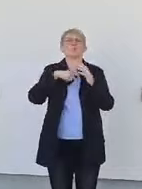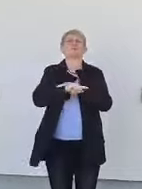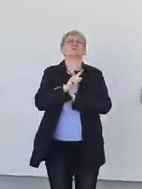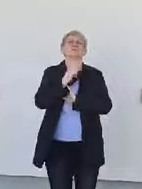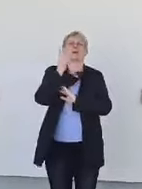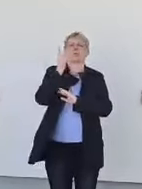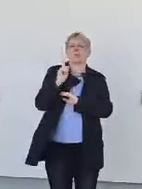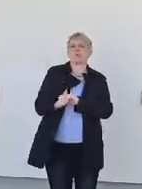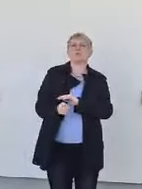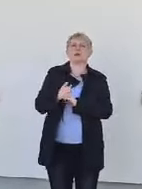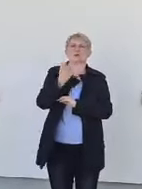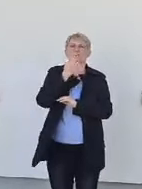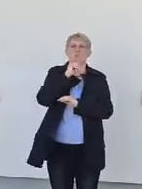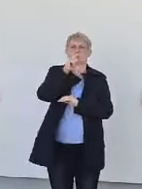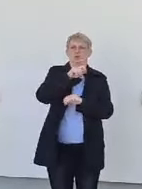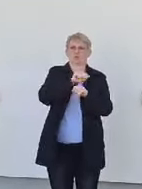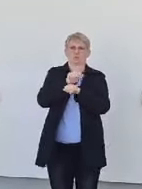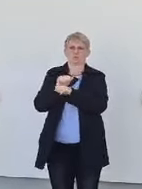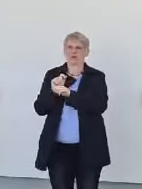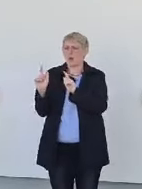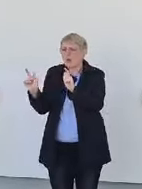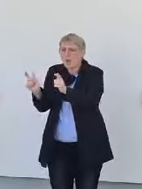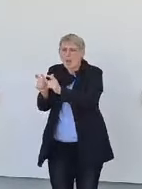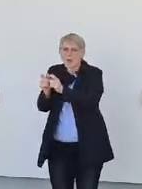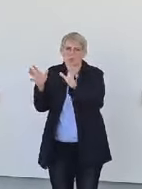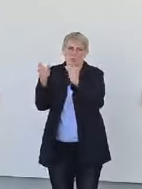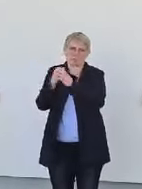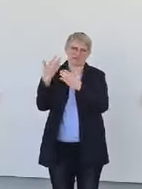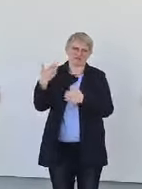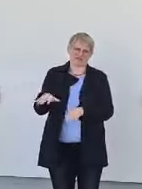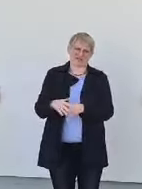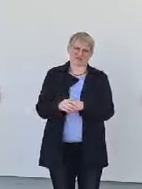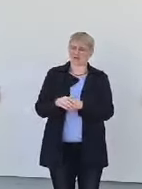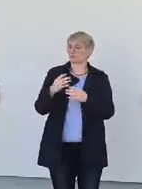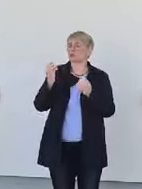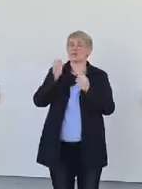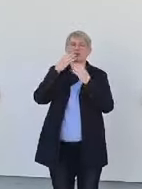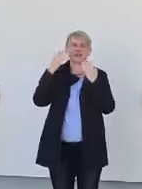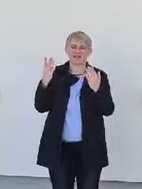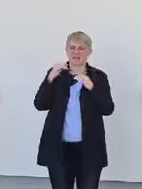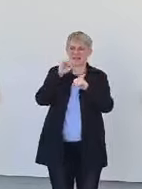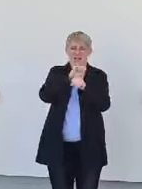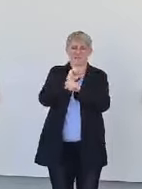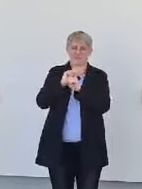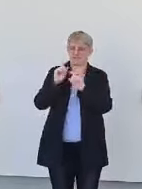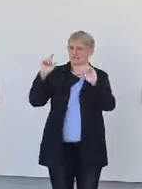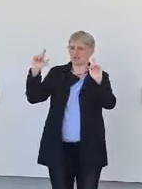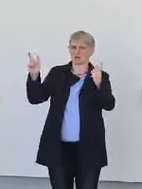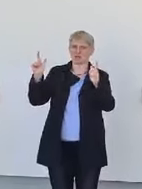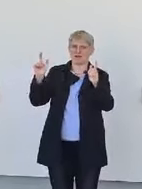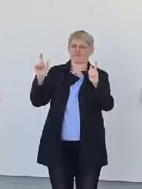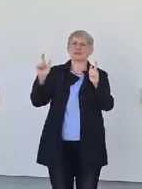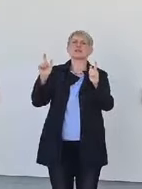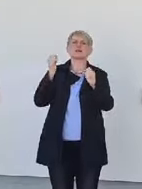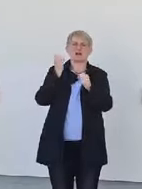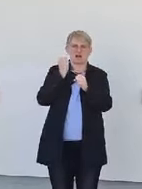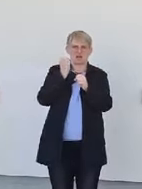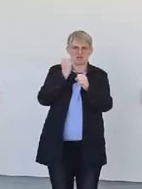Inhaftierte, also ein relativ kleiner Anteil. Man muss aber auch ganz klar sagen, die Häftlingsgesellschaft hat sich im Laufe der Zeit eben immer wieder